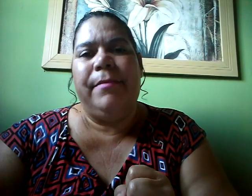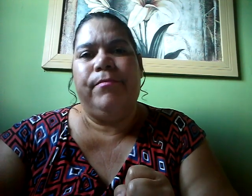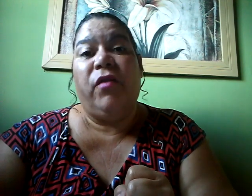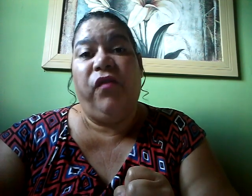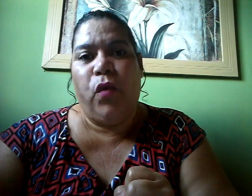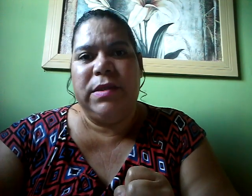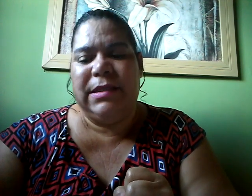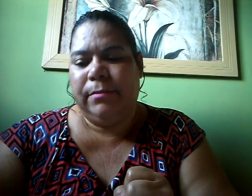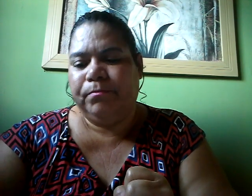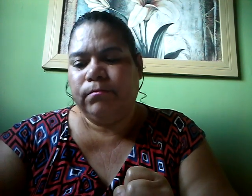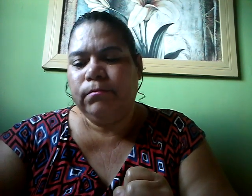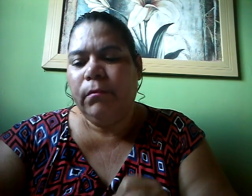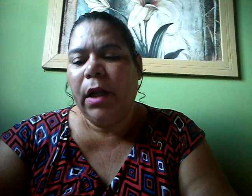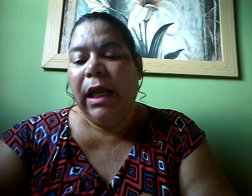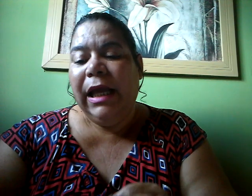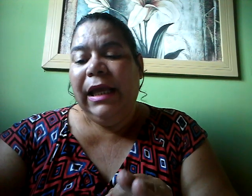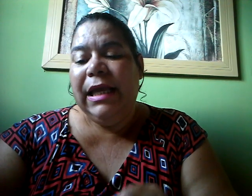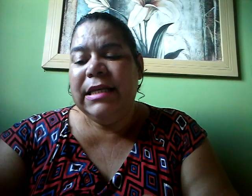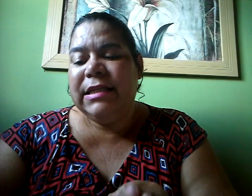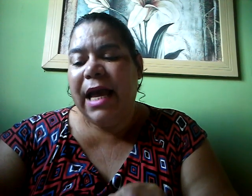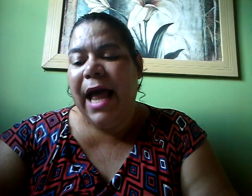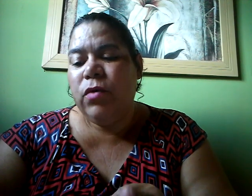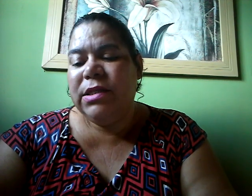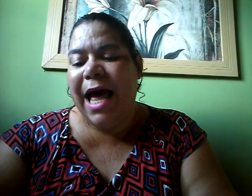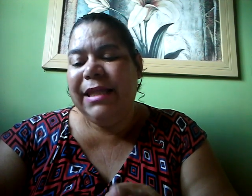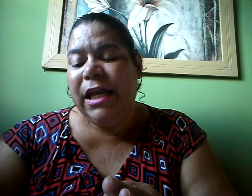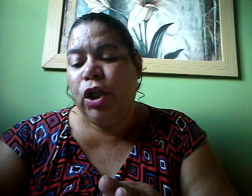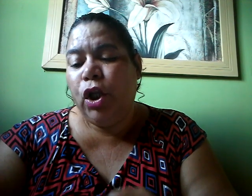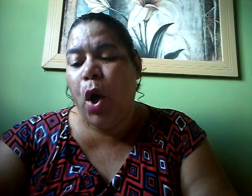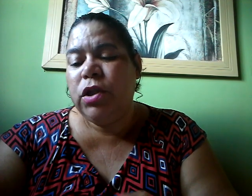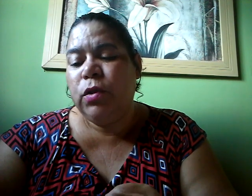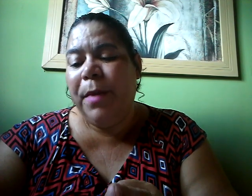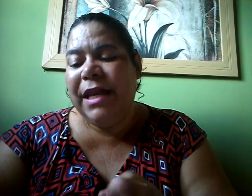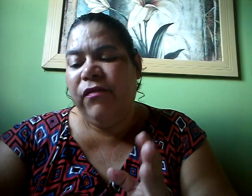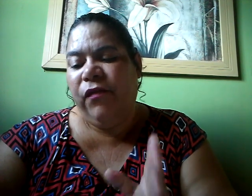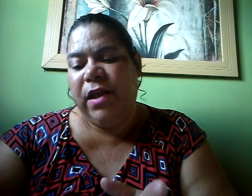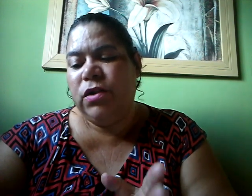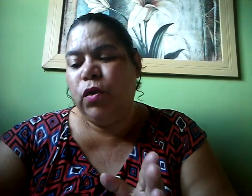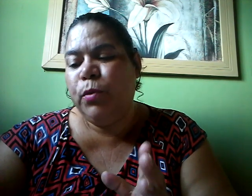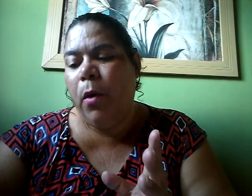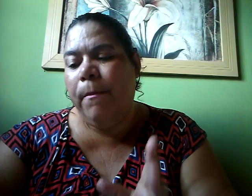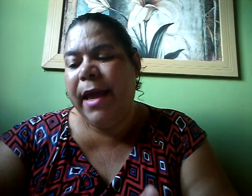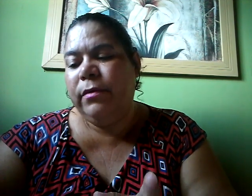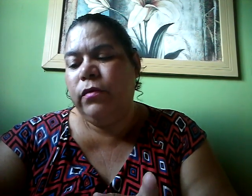força E será usado em nosso benefício Nos momentos